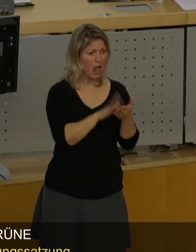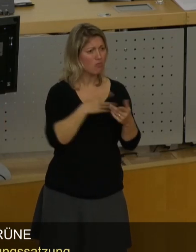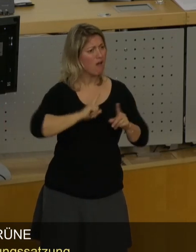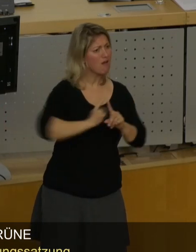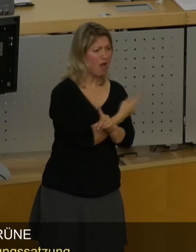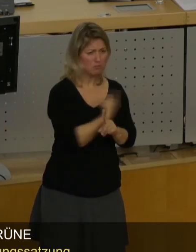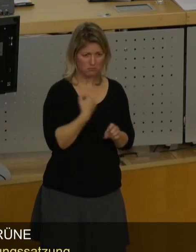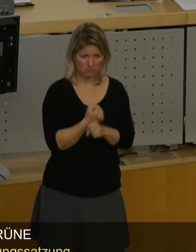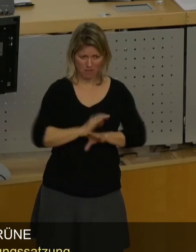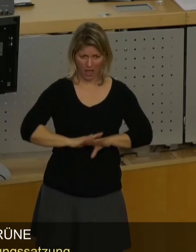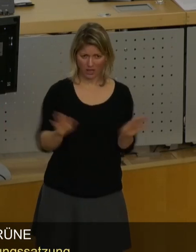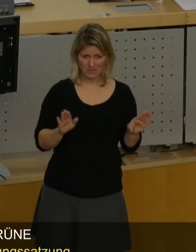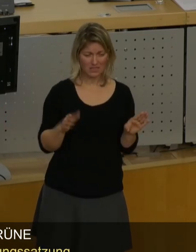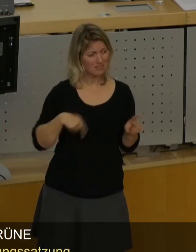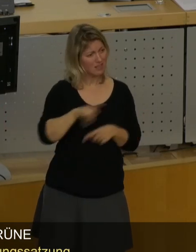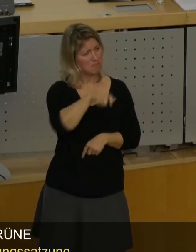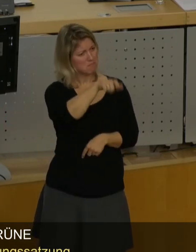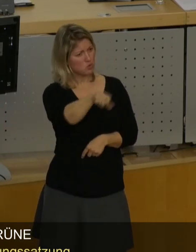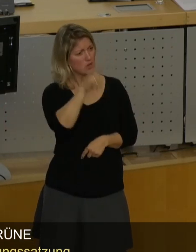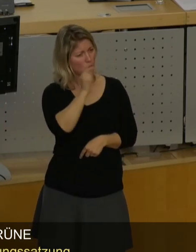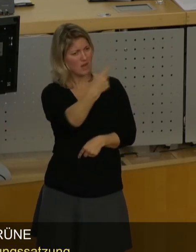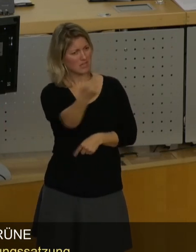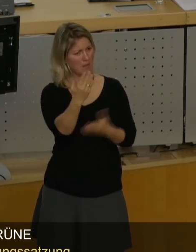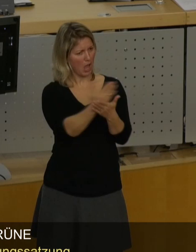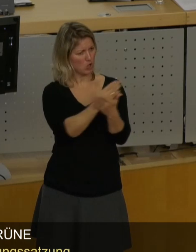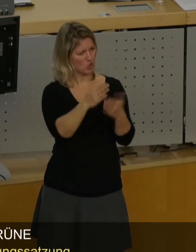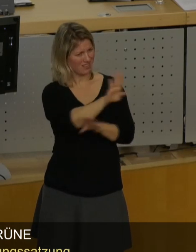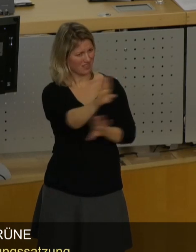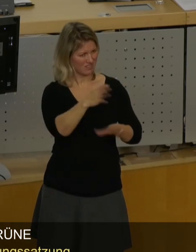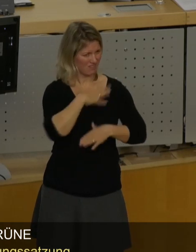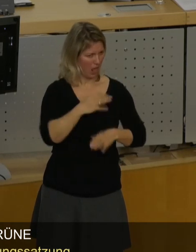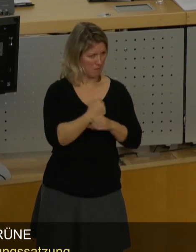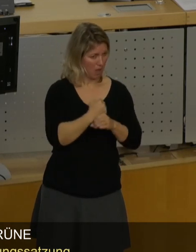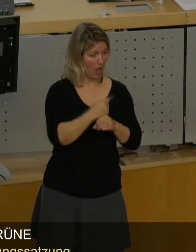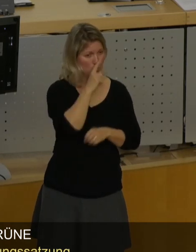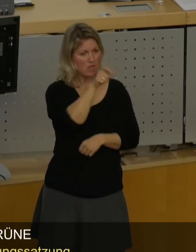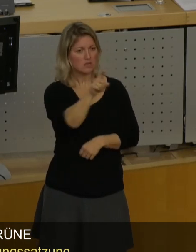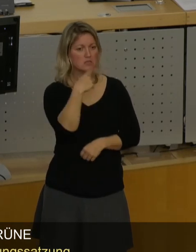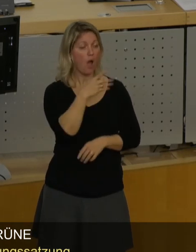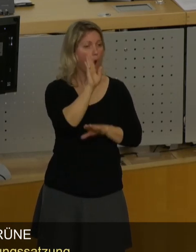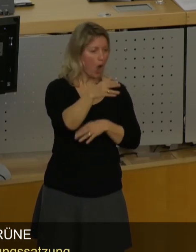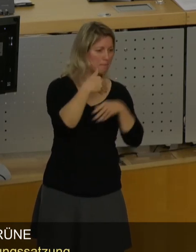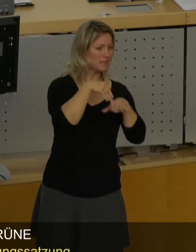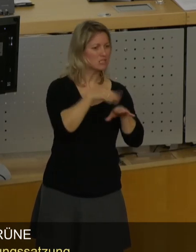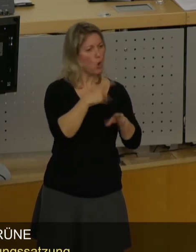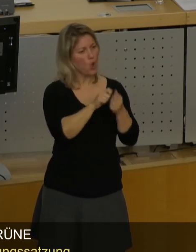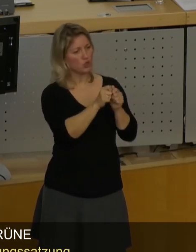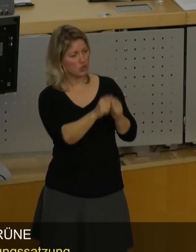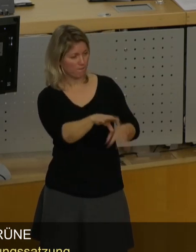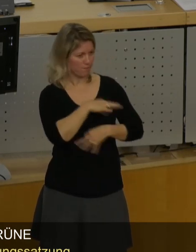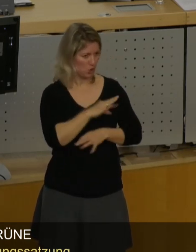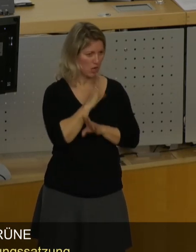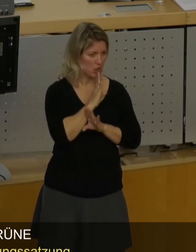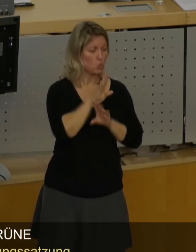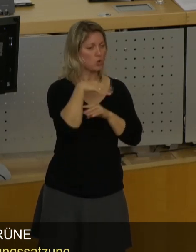weggenommen. Die Bürgerinnen und Bürger können sich doch entscheiden, was sie wollen. Und wenn die Bürgerinnen und sagen, ja, die Petition reicht mir aus, und dann wird dann